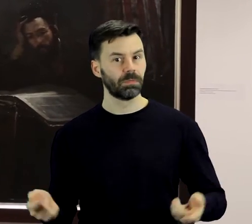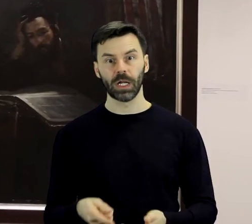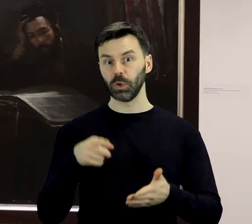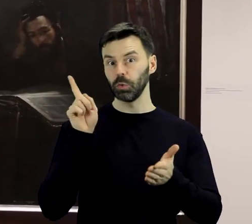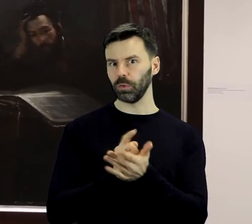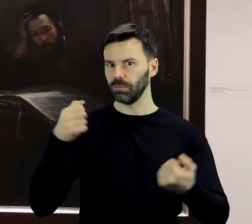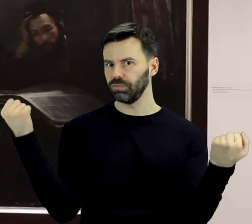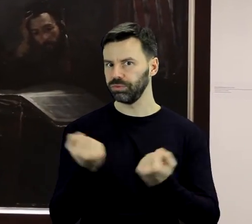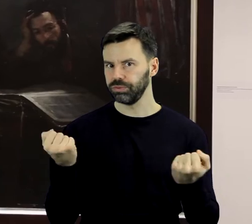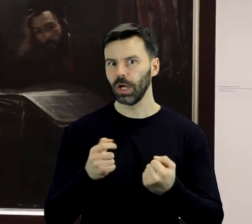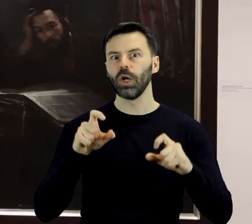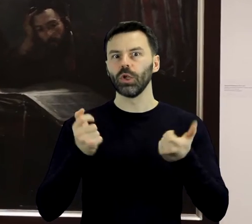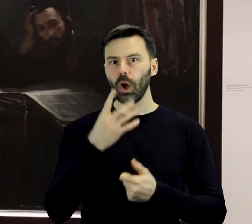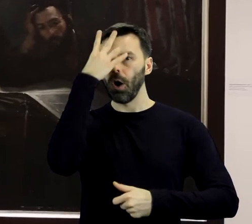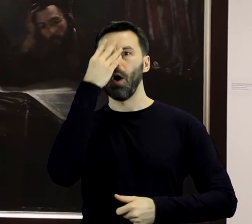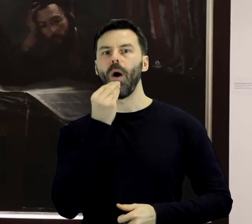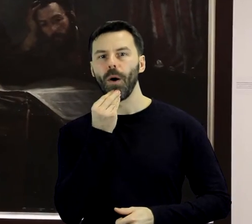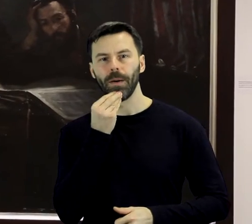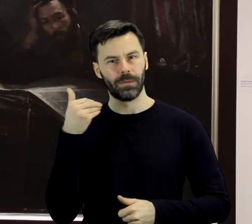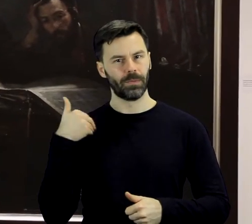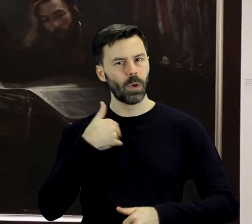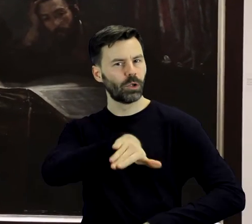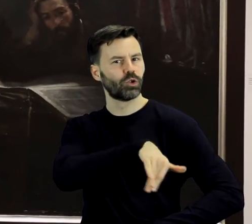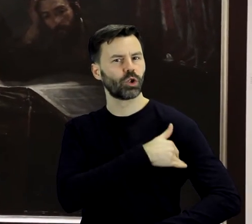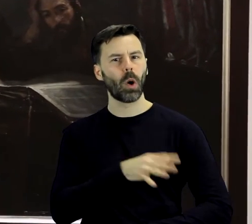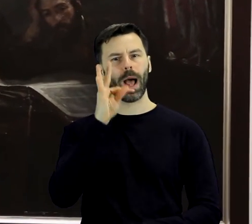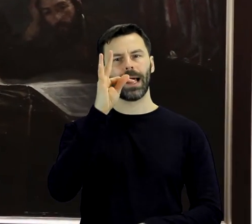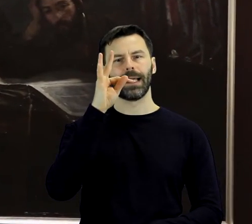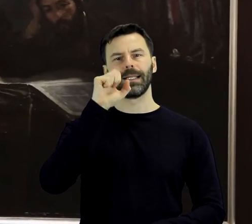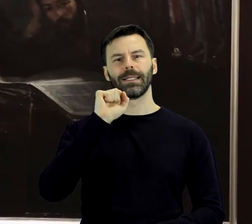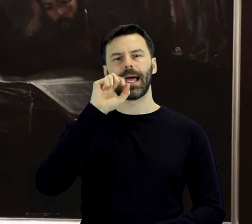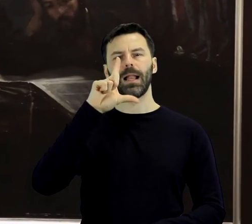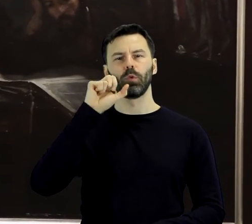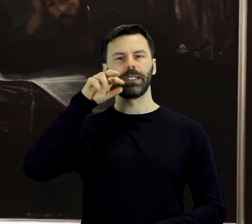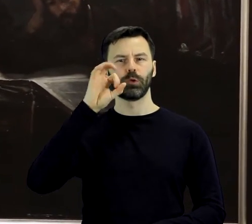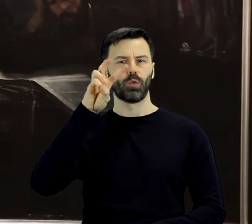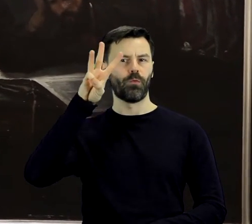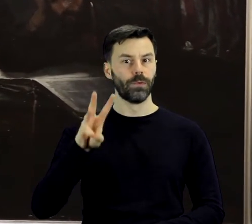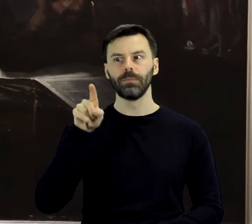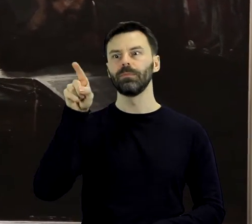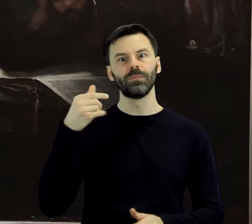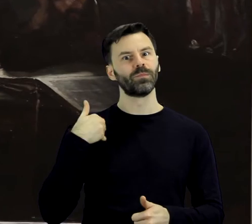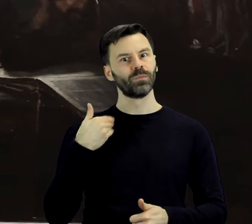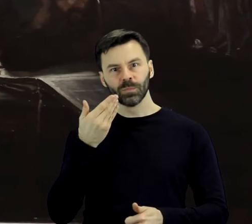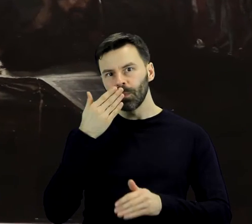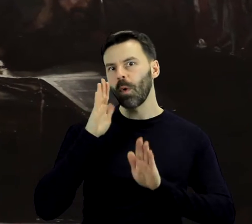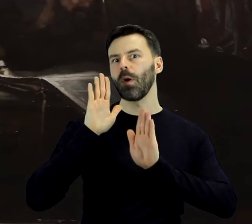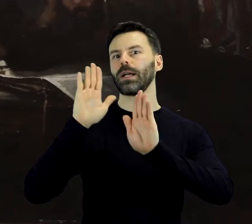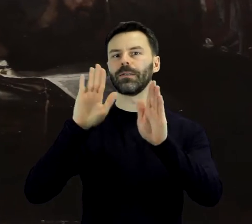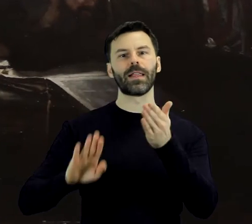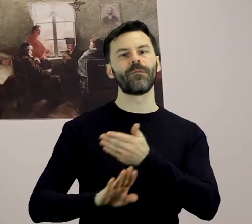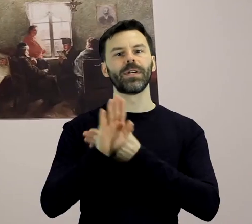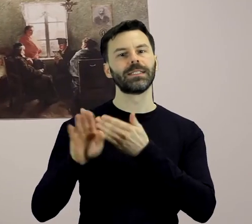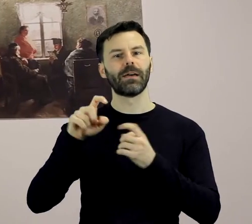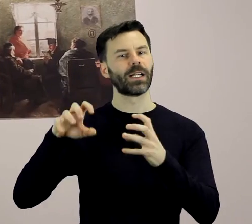przyniósł mu nagrodzony srebrnym medalem obraz Szkoła Talmudystów, który prezentowany był również na Wystawie Światowej w